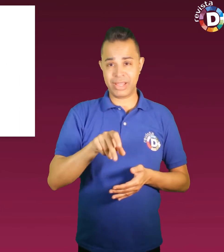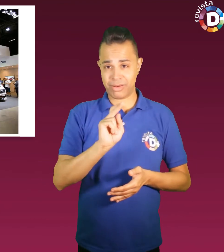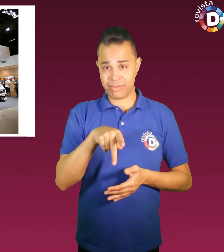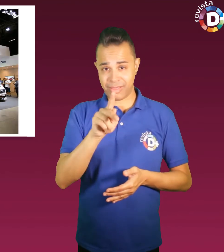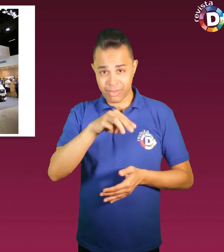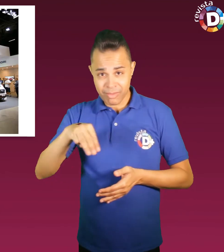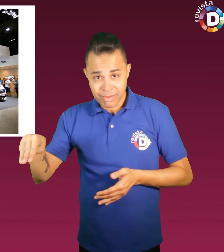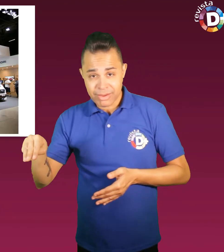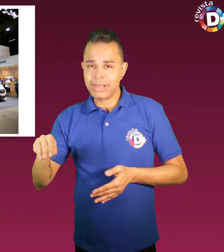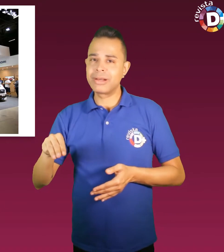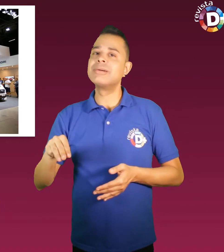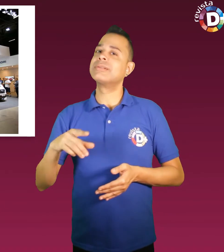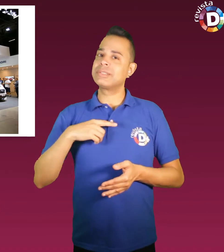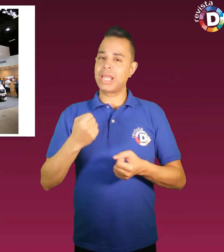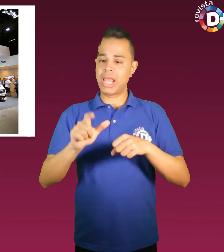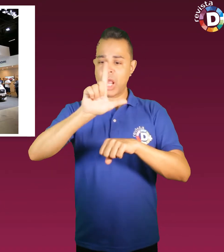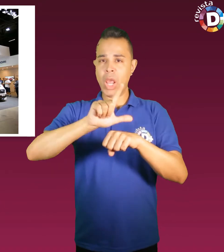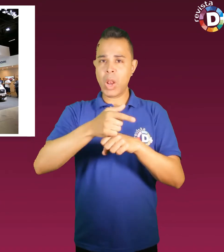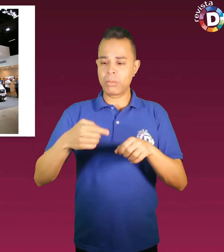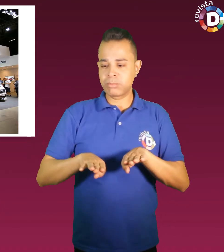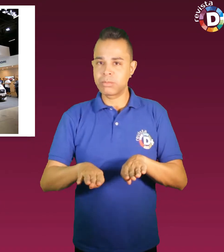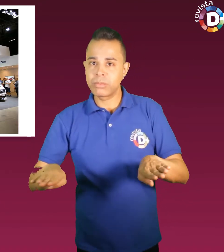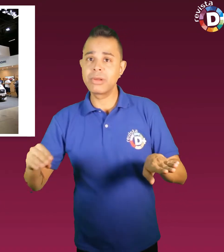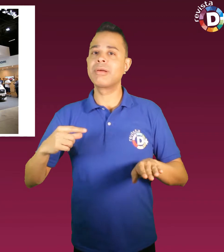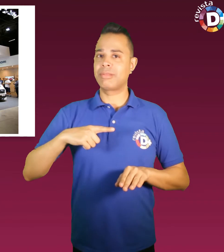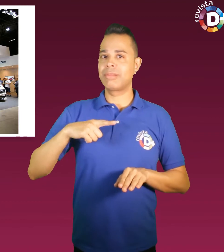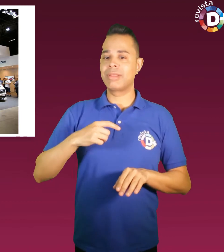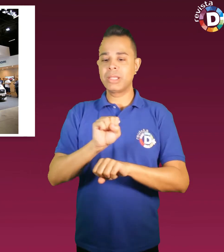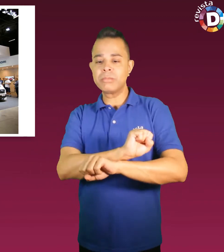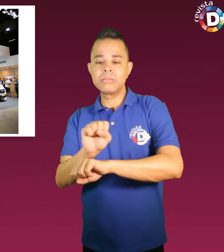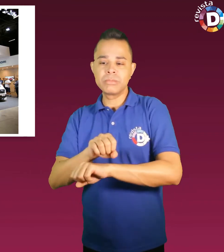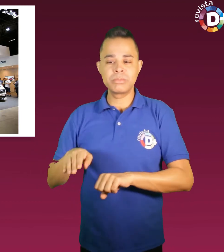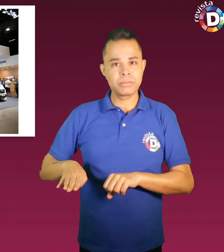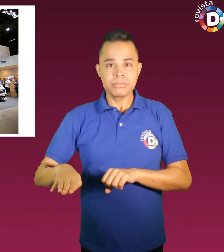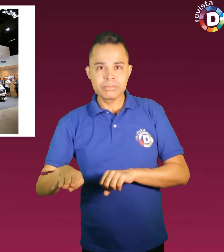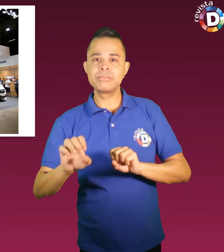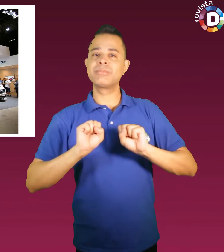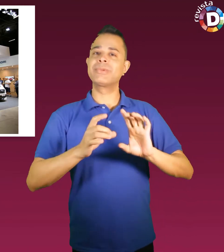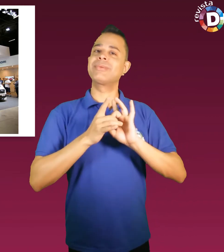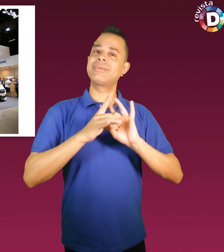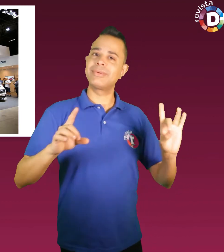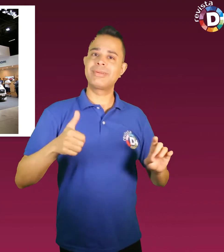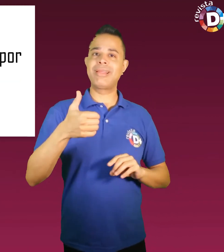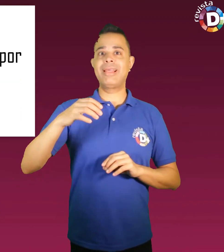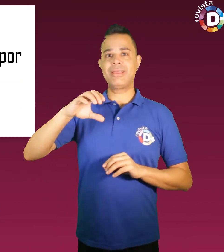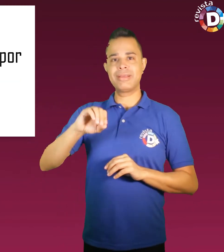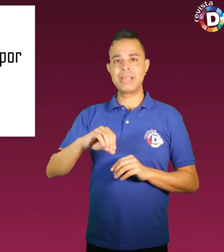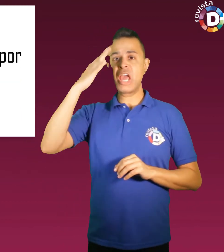que as concessionárias estão promovendo test drive. Décimo, famosos do